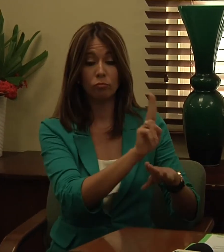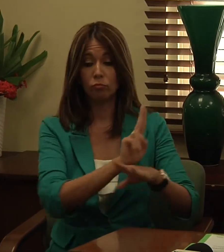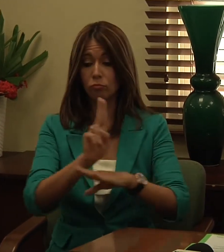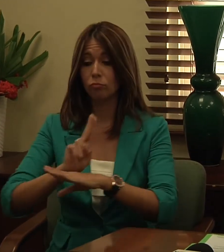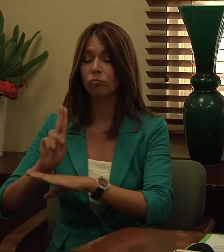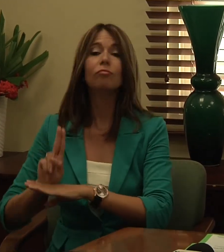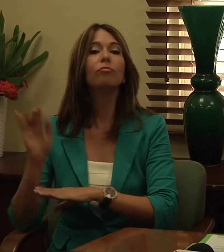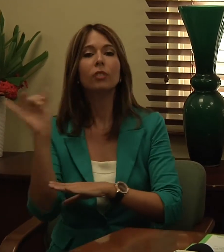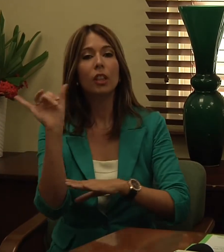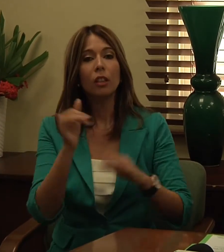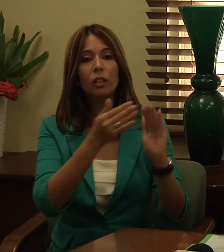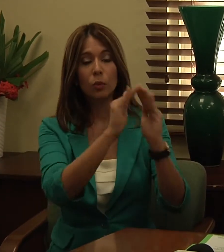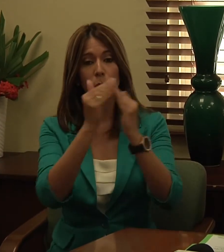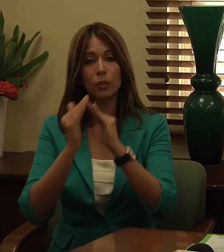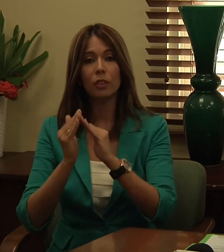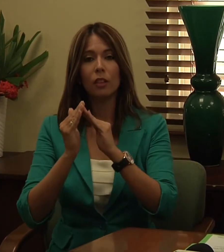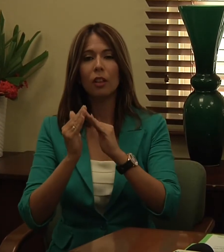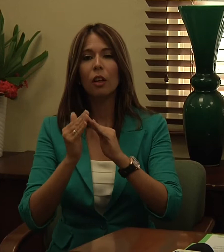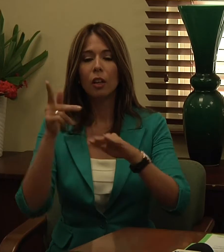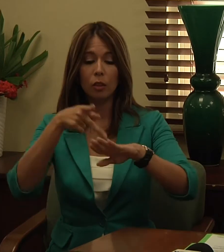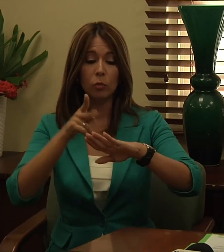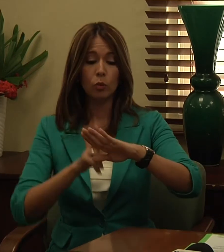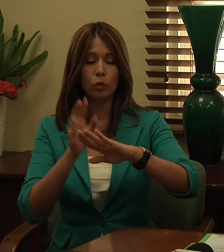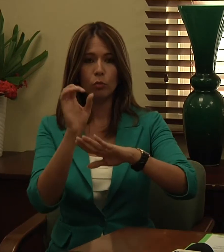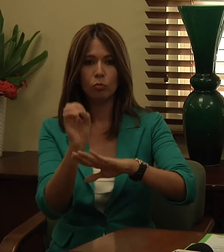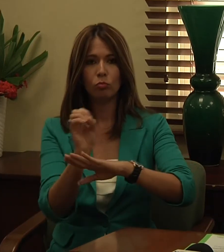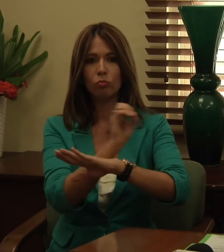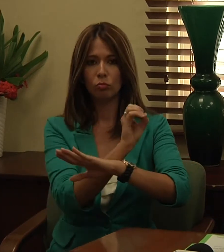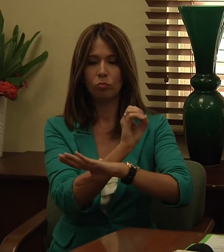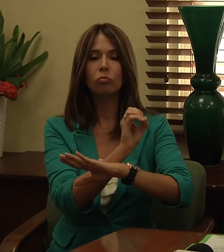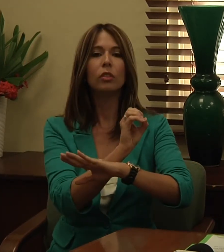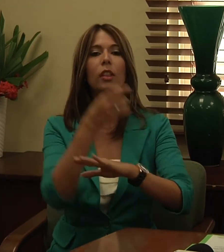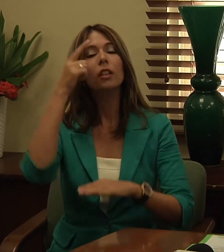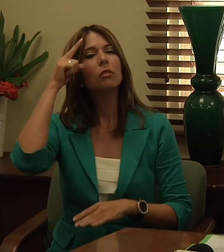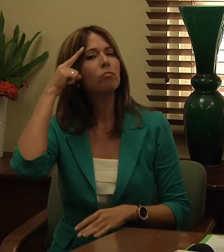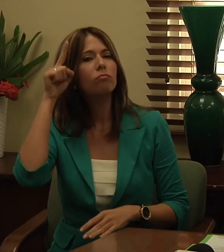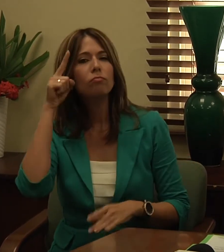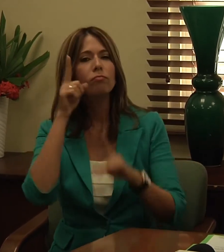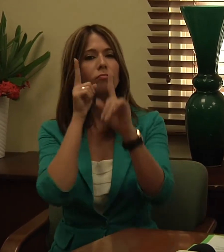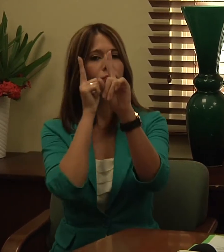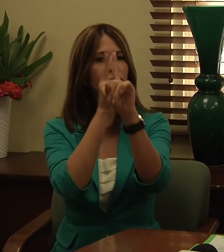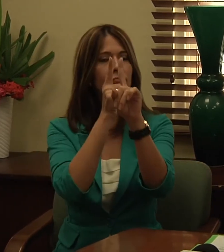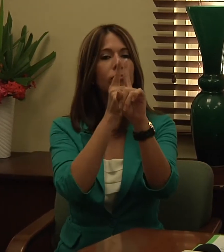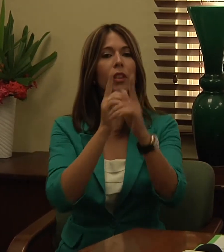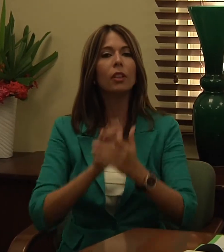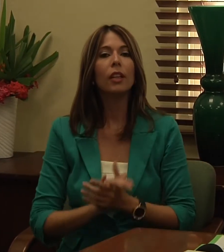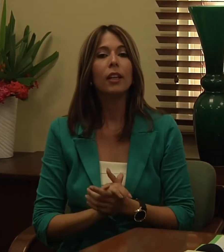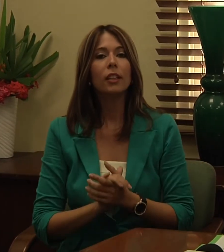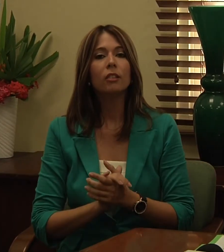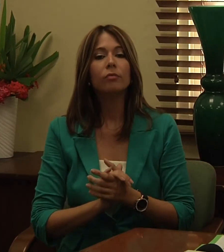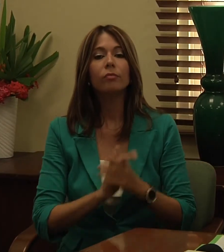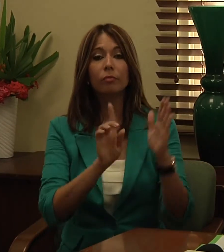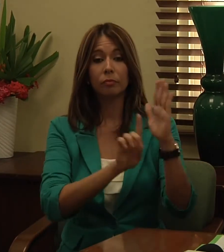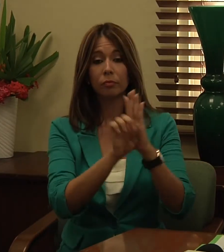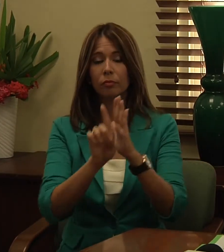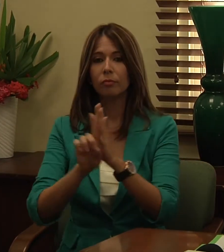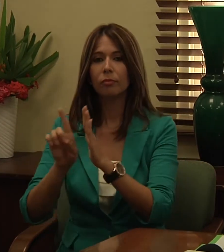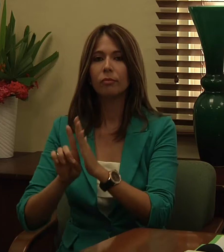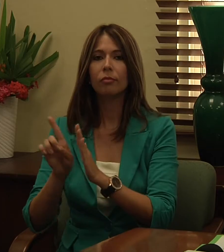en el área oeste con el propósito de promover y desarrollar estilos de vida